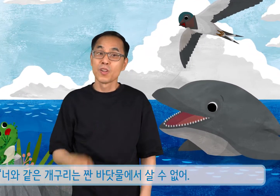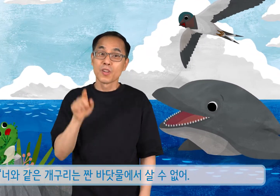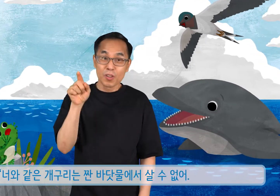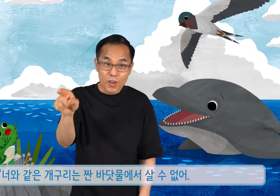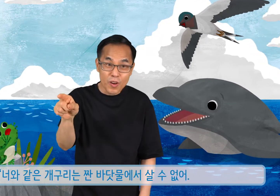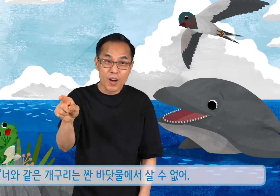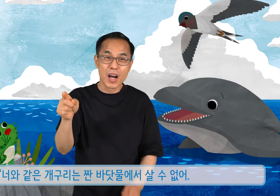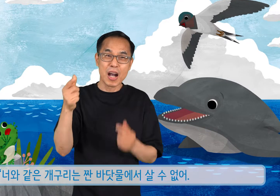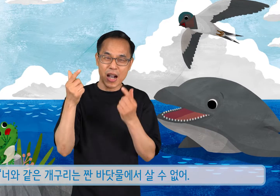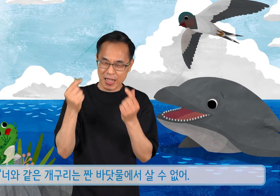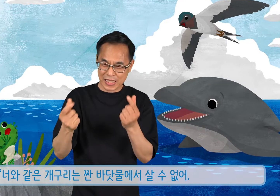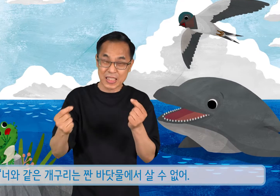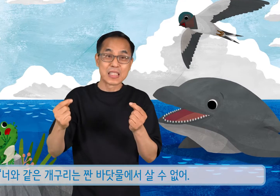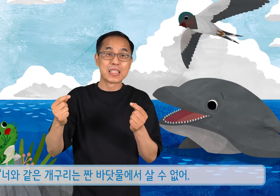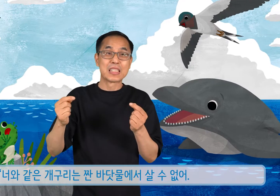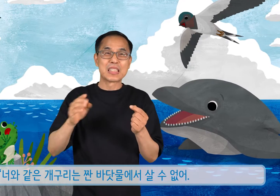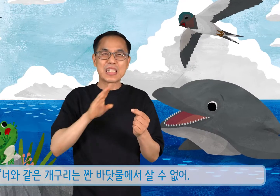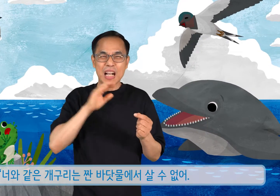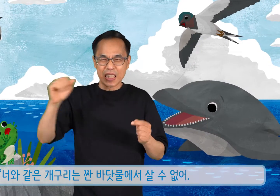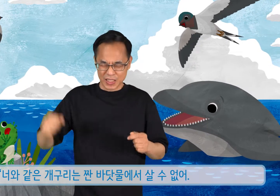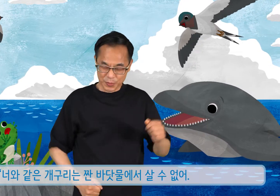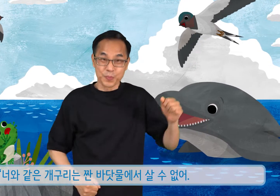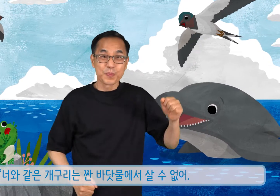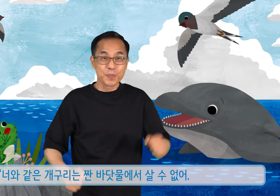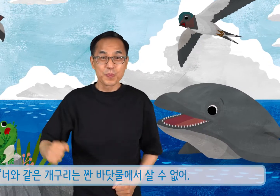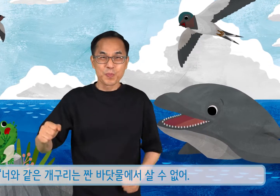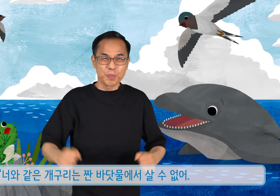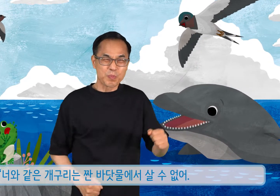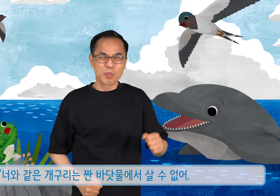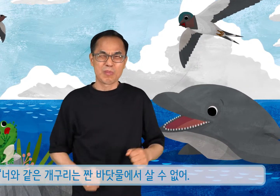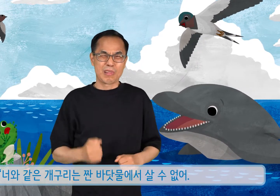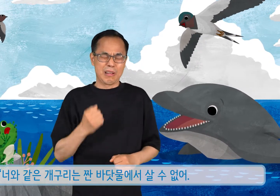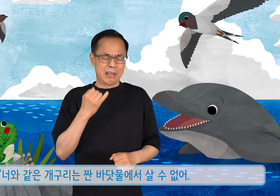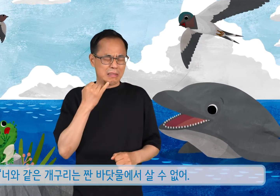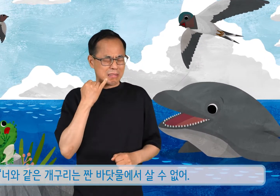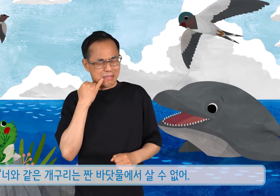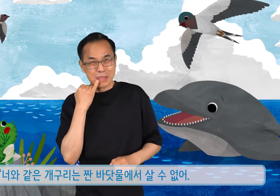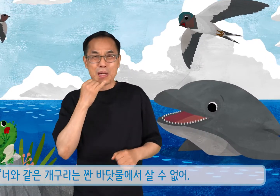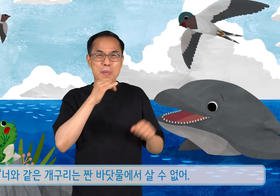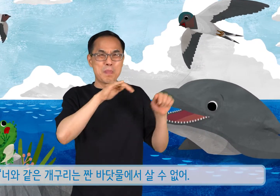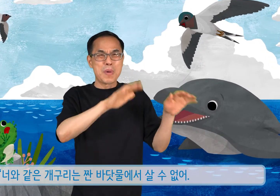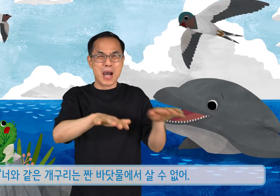너와 같은 개구리는 짠 바닷물에서 살 수 없어.